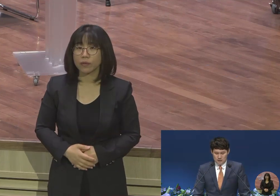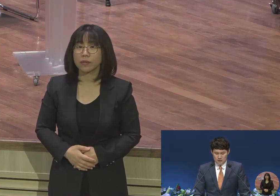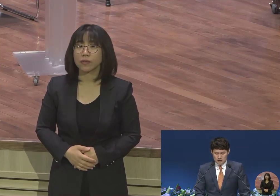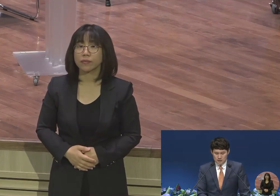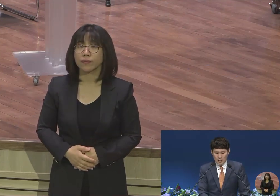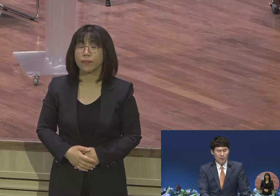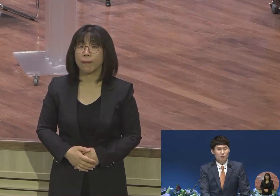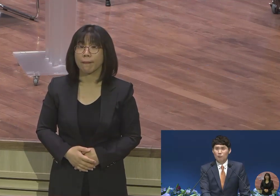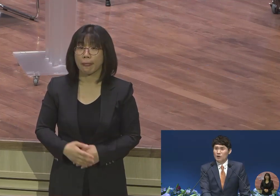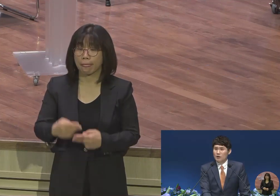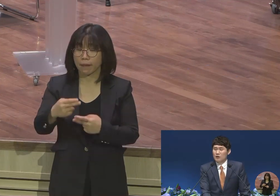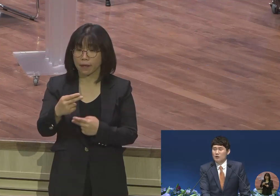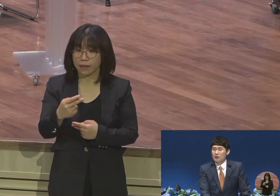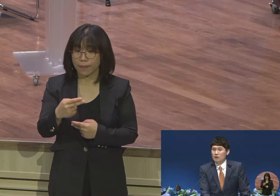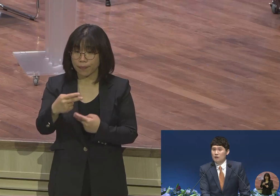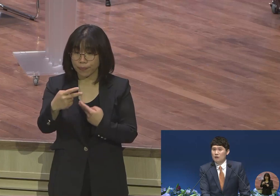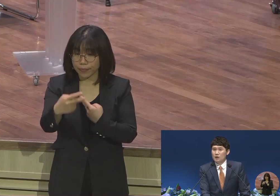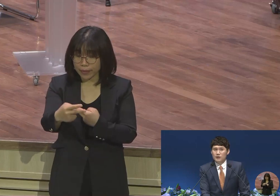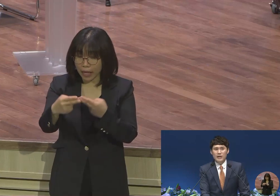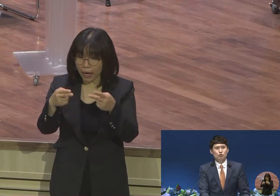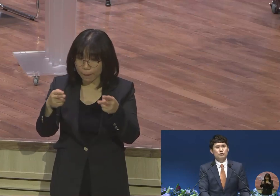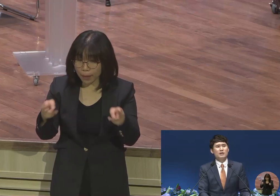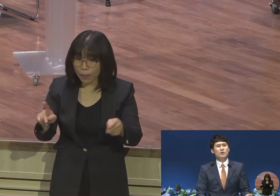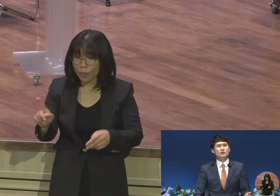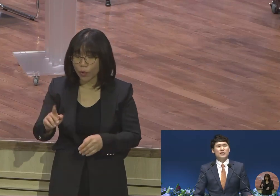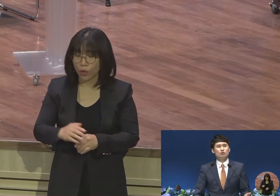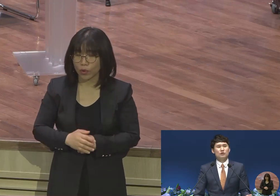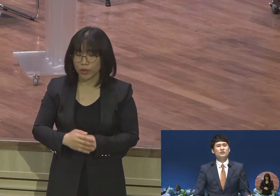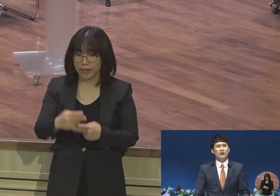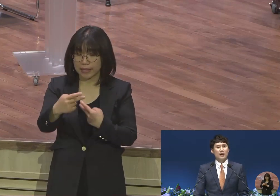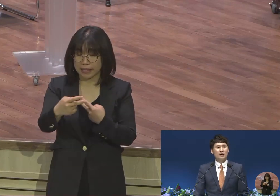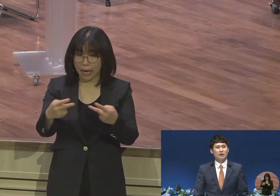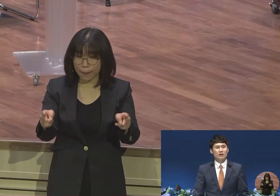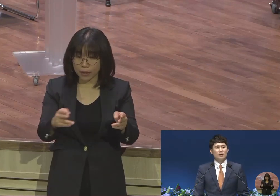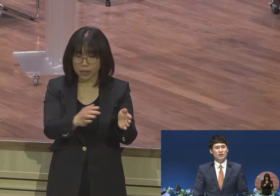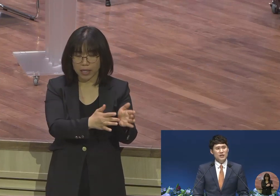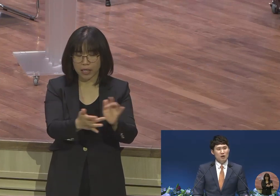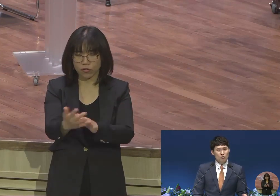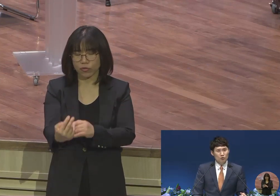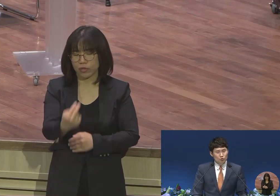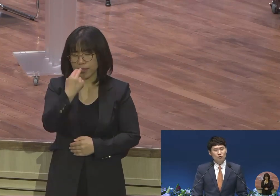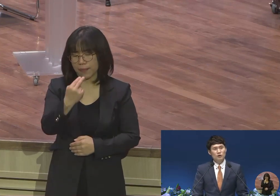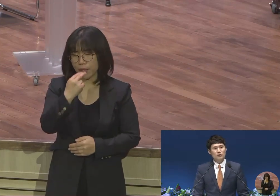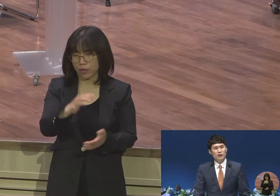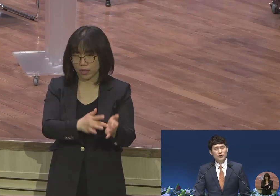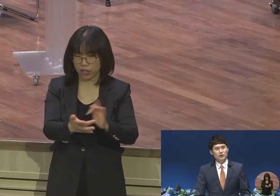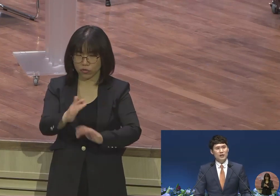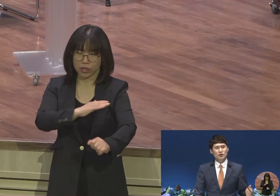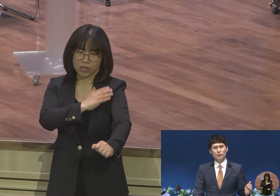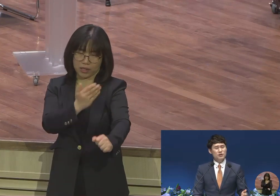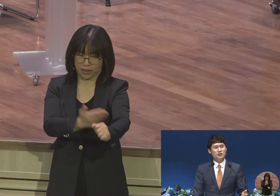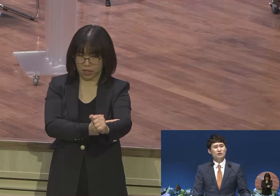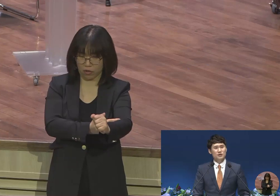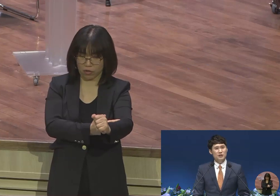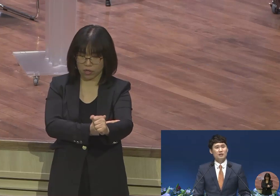다락방이 뭡니까? 예수 생명 예수 생명 능력의 이 영권운동을 현장에서 펼치는 것이